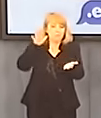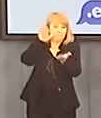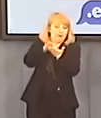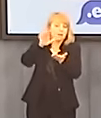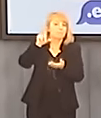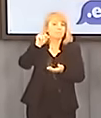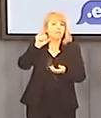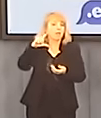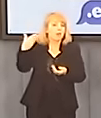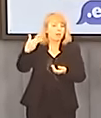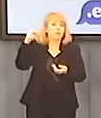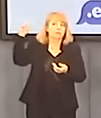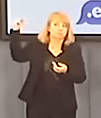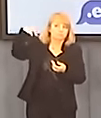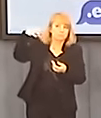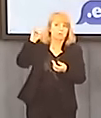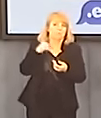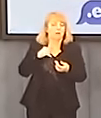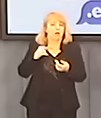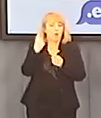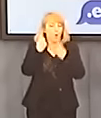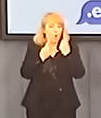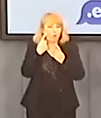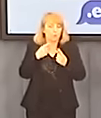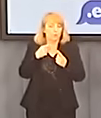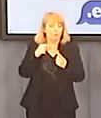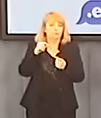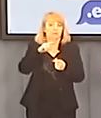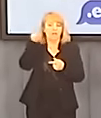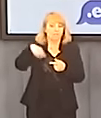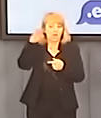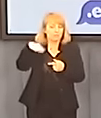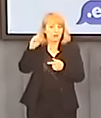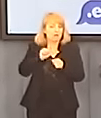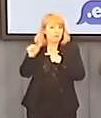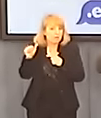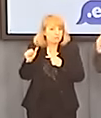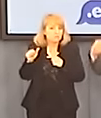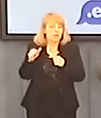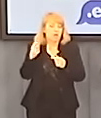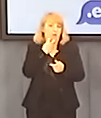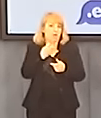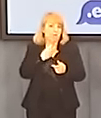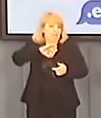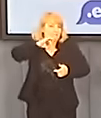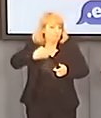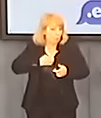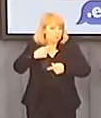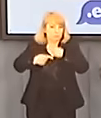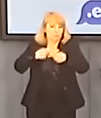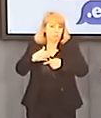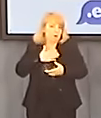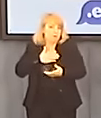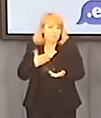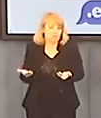I co? No i nie jest prosumentem, bo jest to osoba prowadząca działalność gospodarczą, a w myśl zapisów projektowanej ustawy osoba